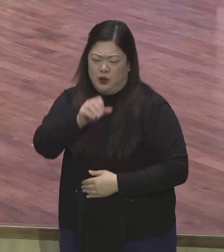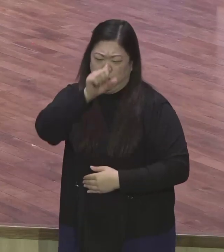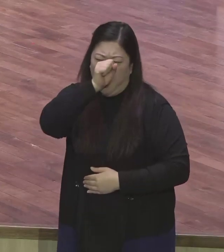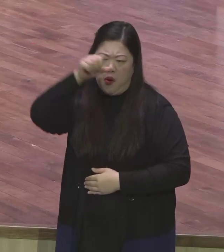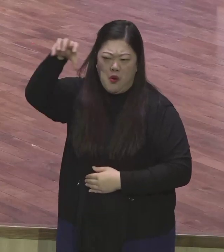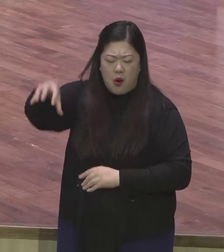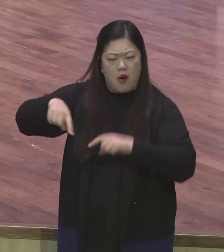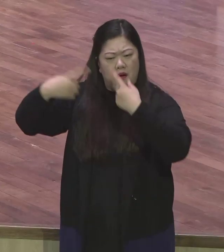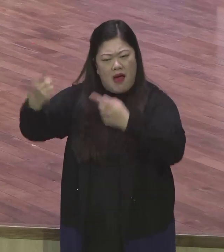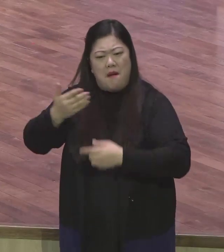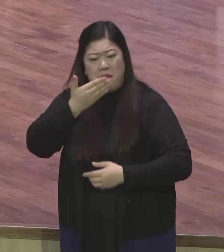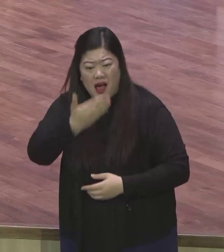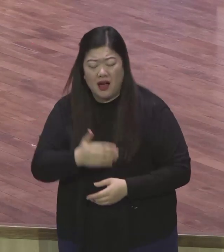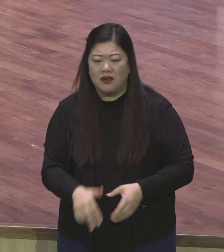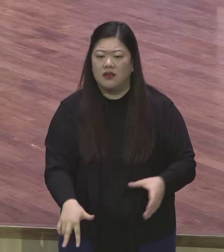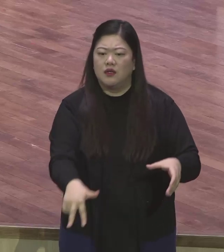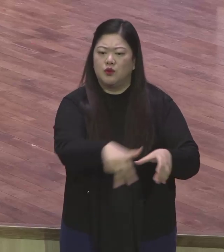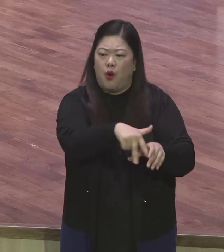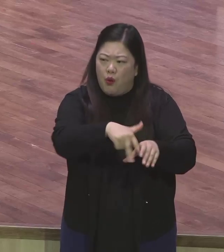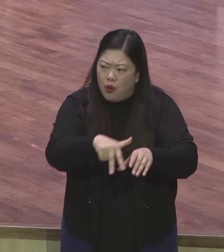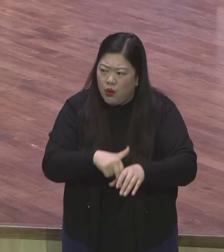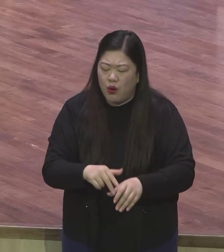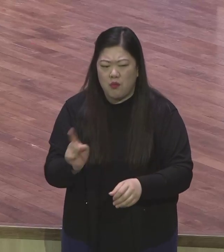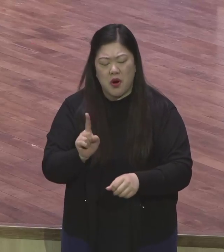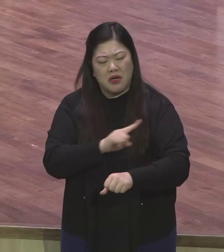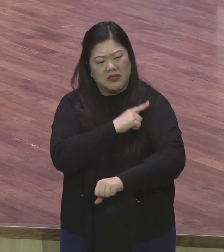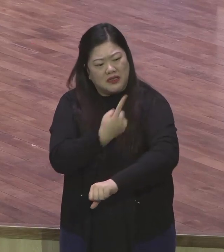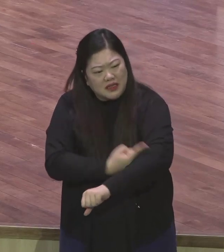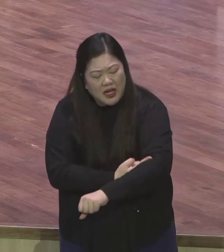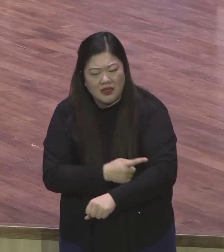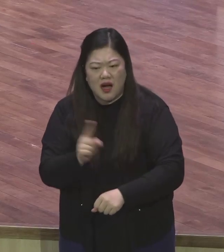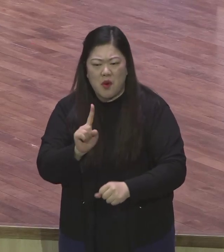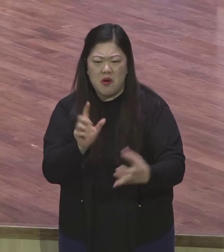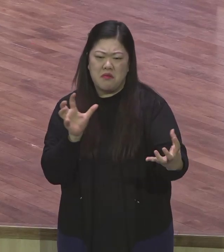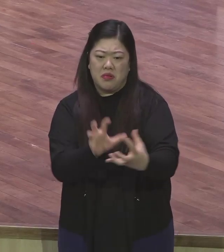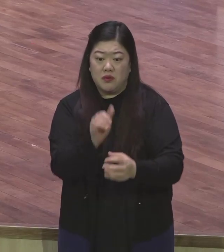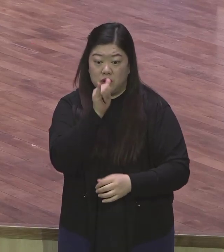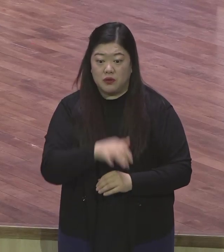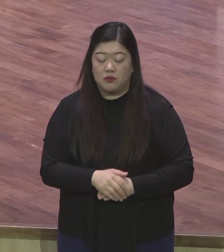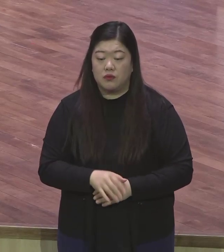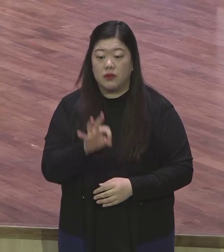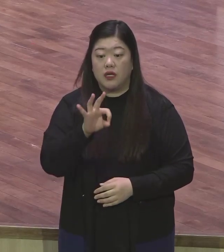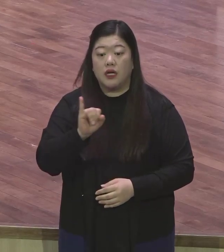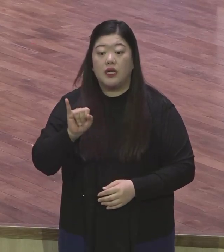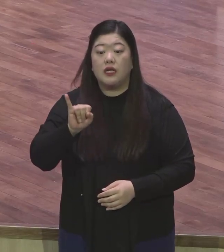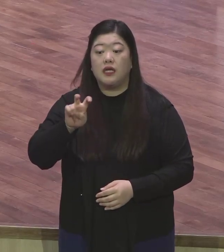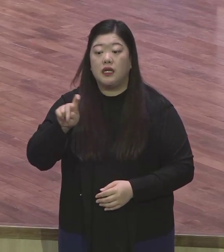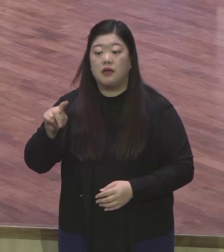많은 이단들도 있어요. 이만희가 재림이었어요. 그게 신천지요. 아시겠어요?